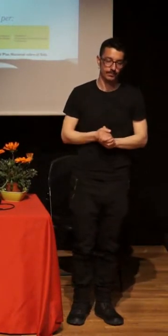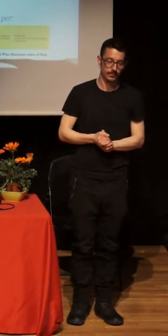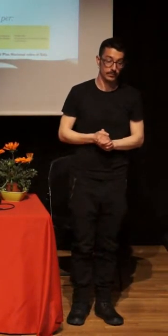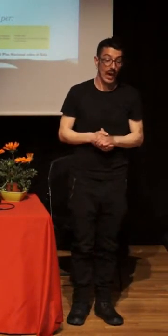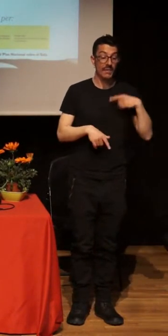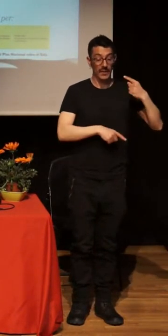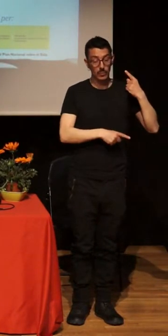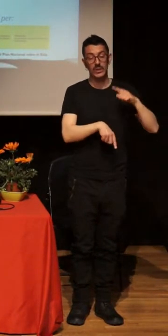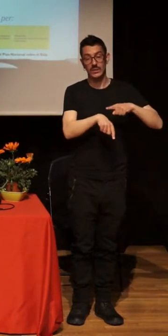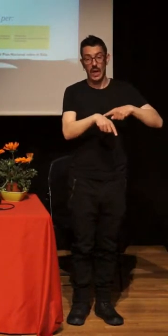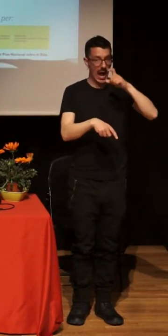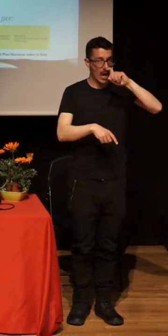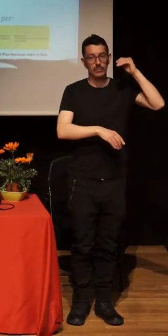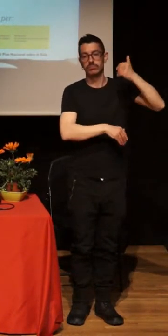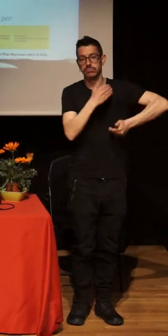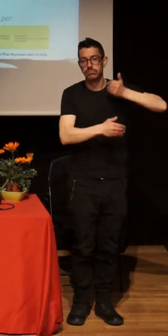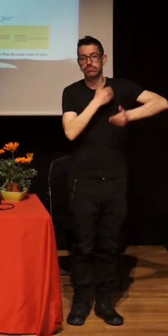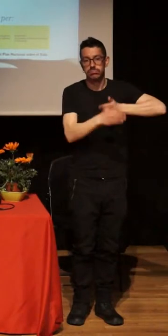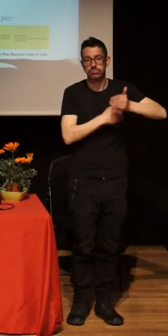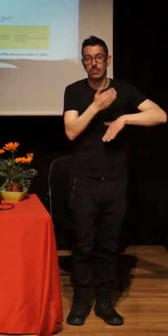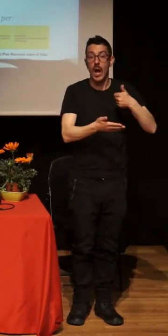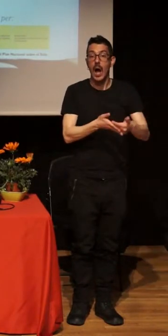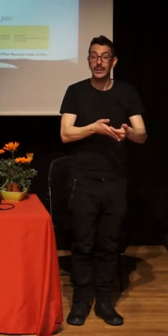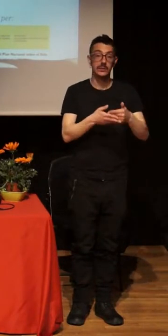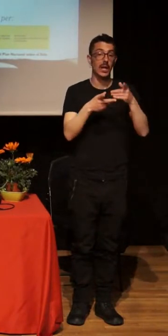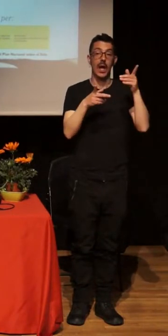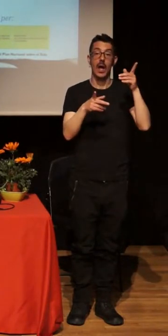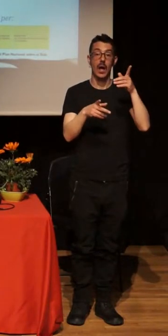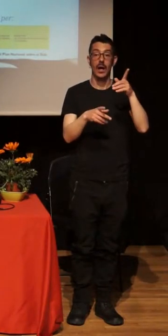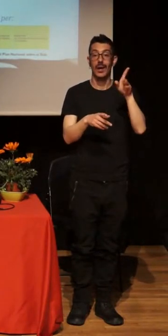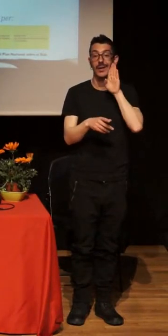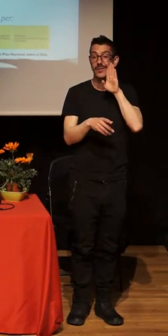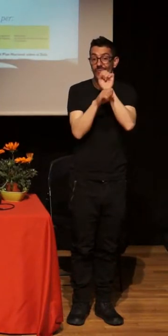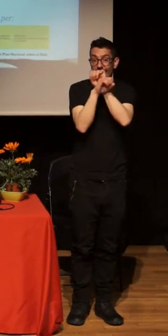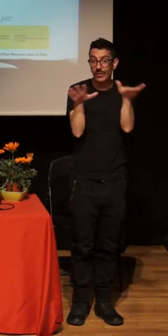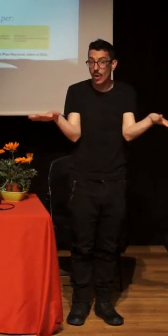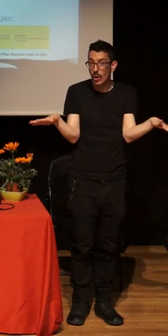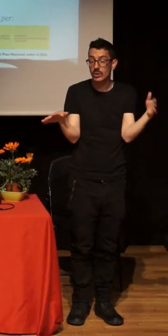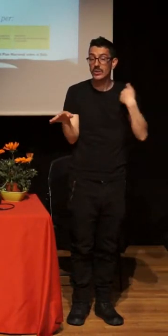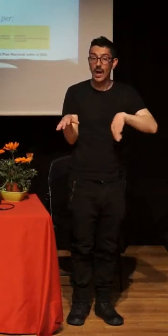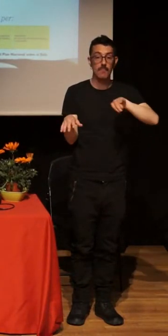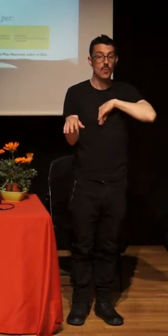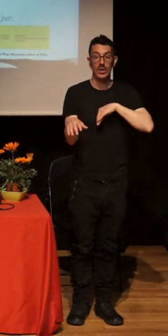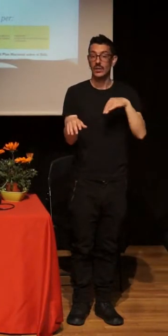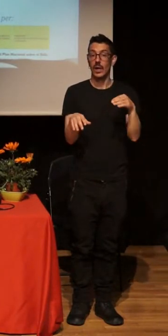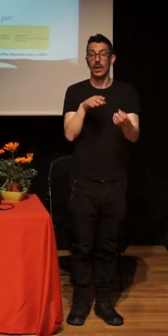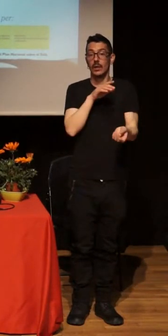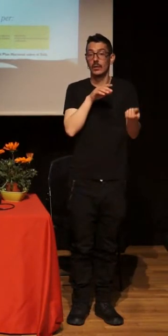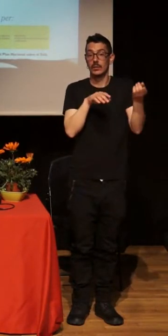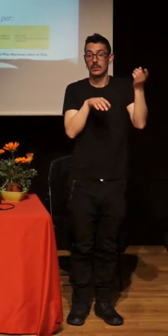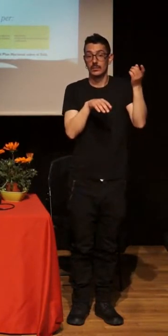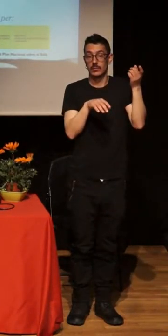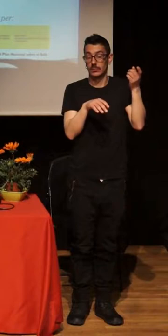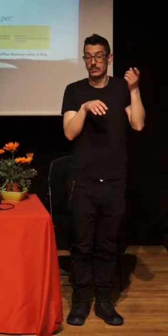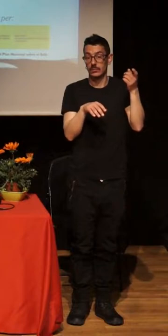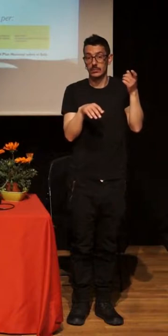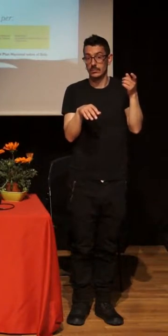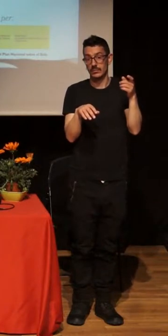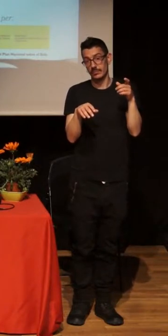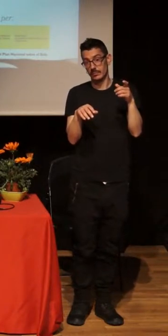La infección deja de ser irremediablemente mortal. También se da una profesionalización, formación y acumulación de experiencia por parte de